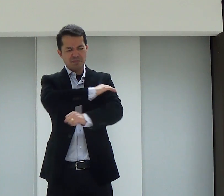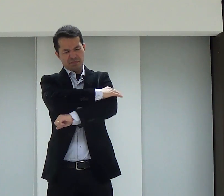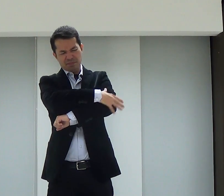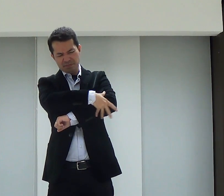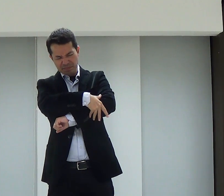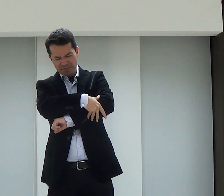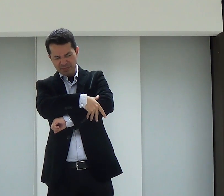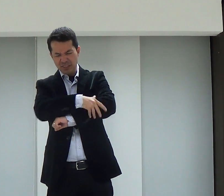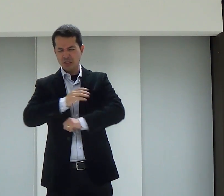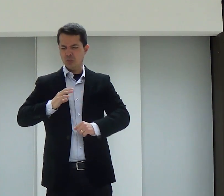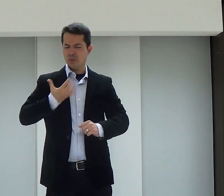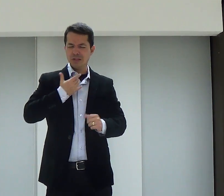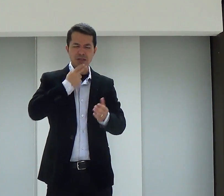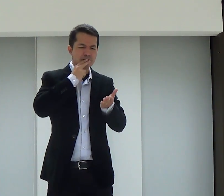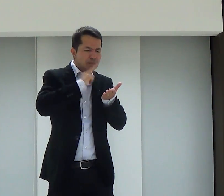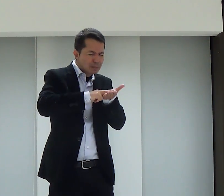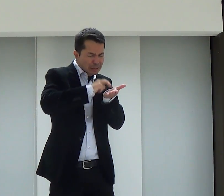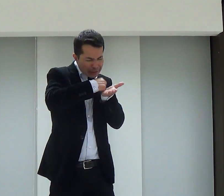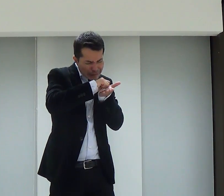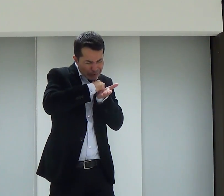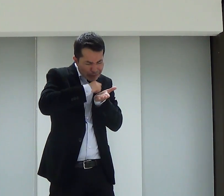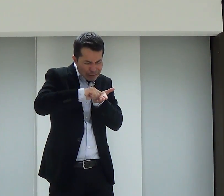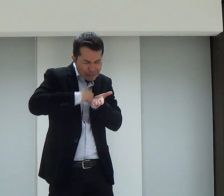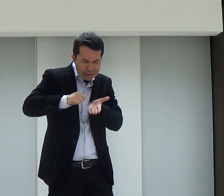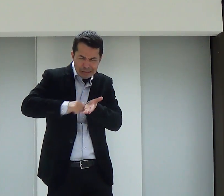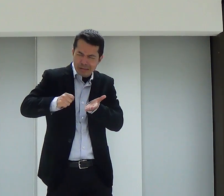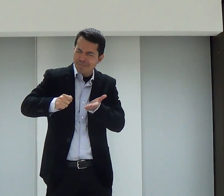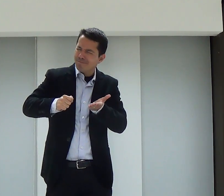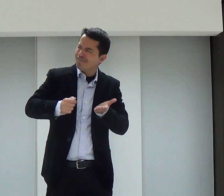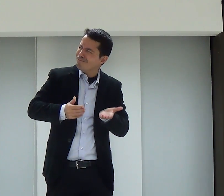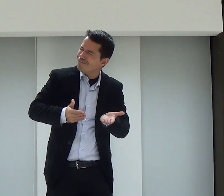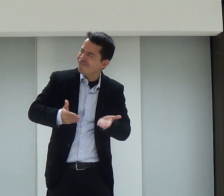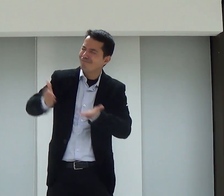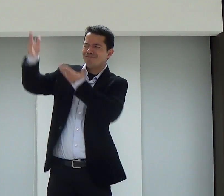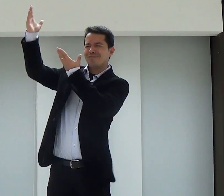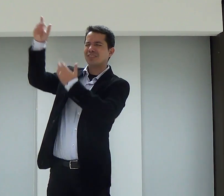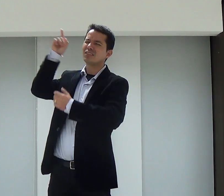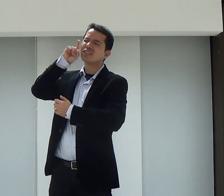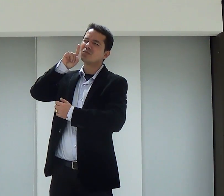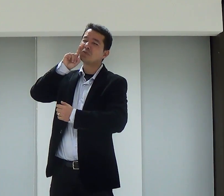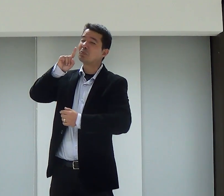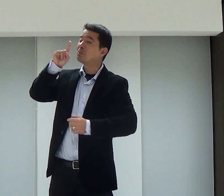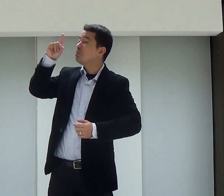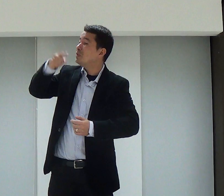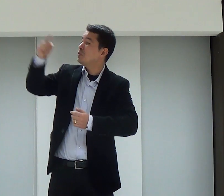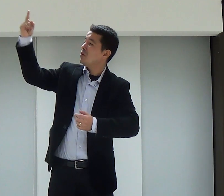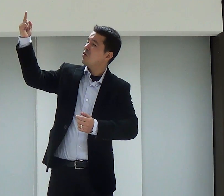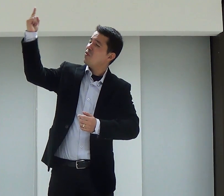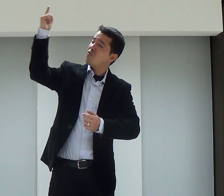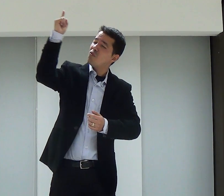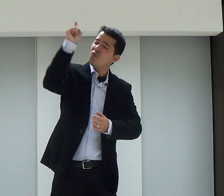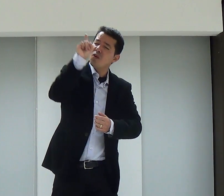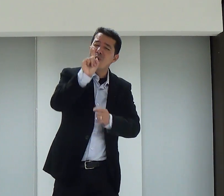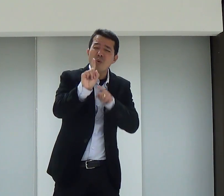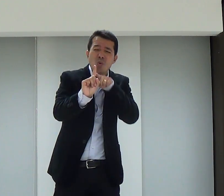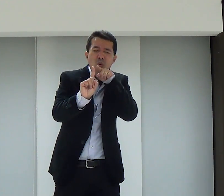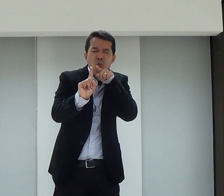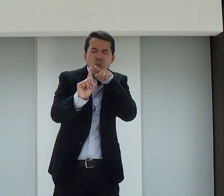pela esposa desse pastor que teve coragem de estar escrevendo tantas cartas e enviando lá para os Estados Unidos e